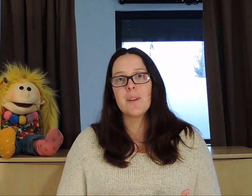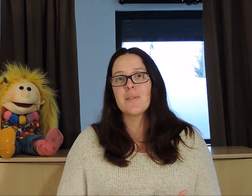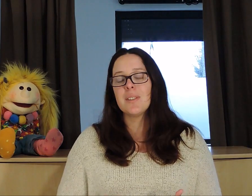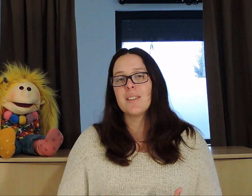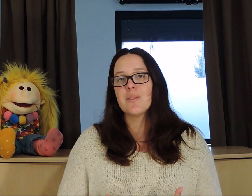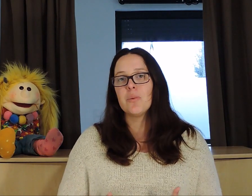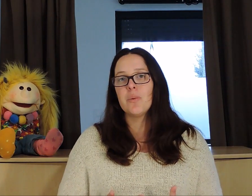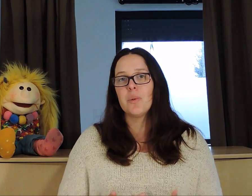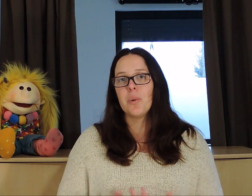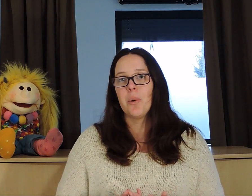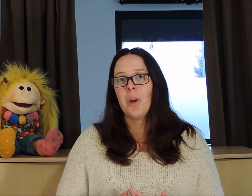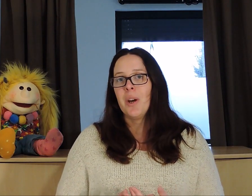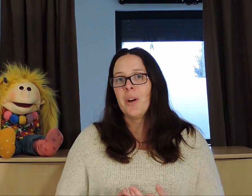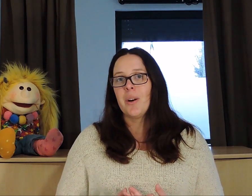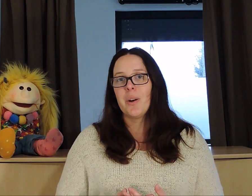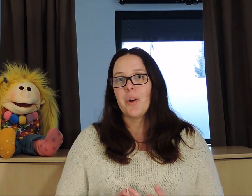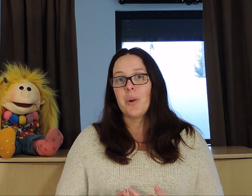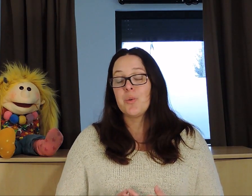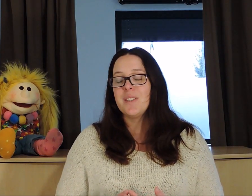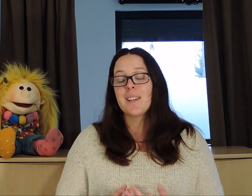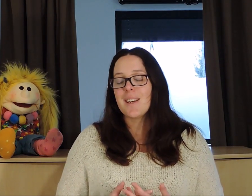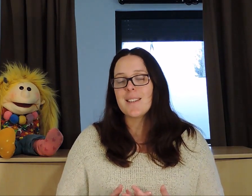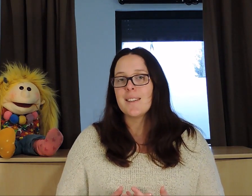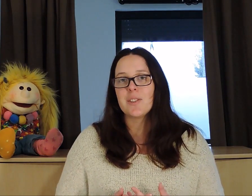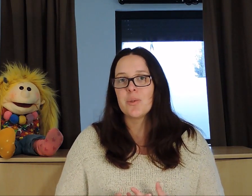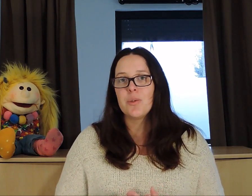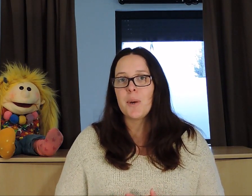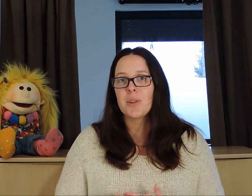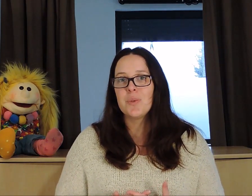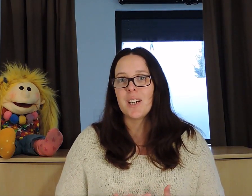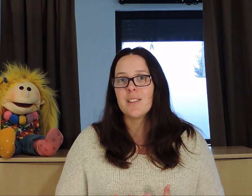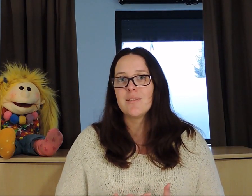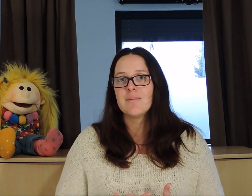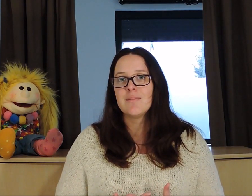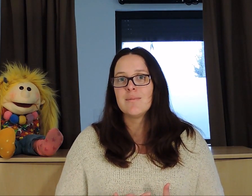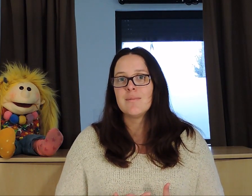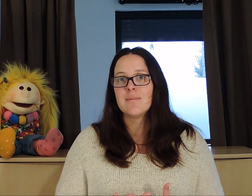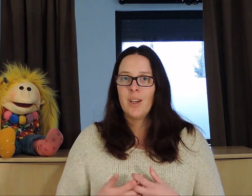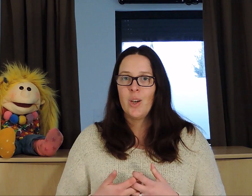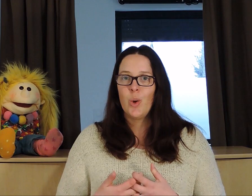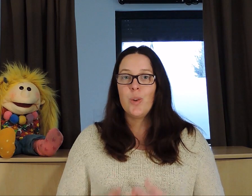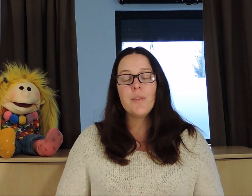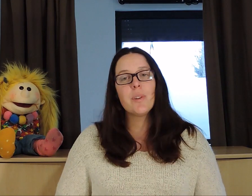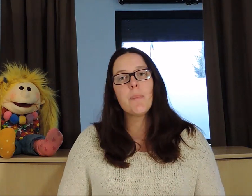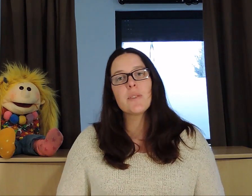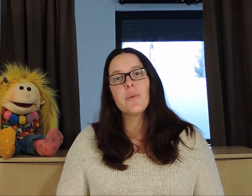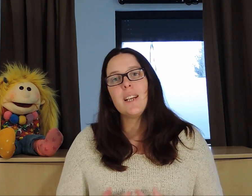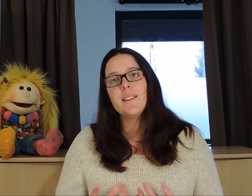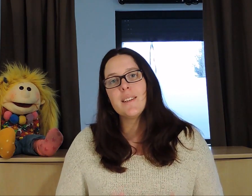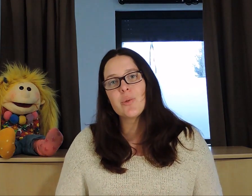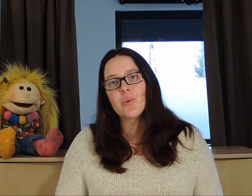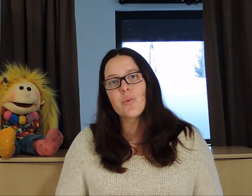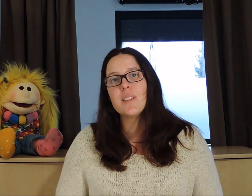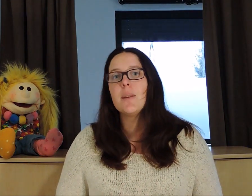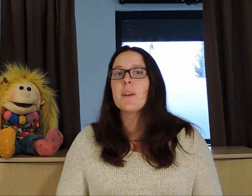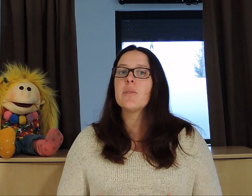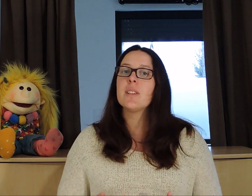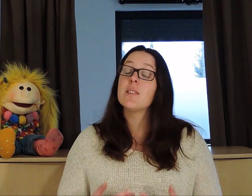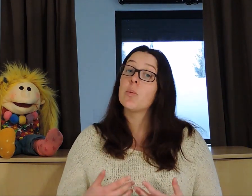des personnes qui sont aussi très attachantes de par tout ça. Au niveau de la personnalité, ce sont aussi des personnes qui